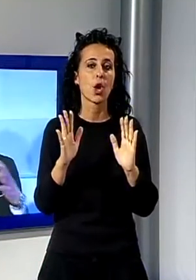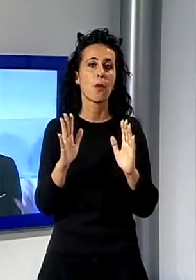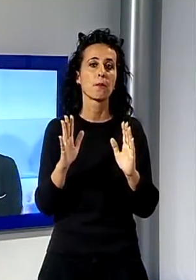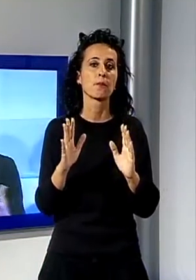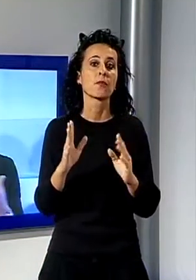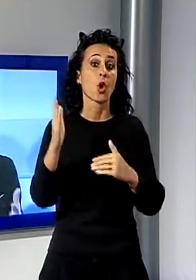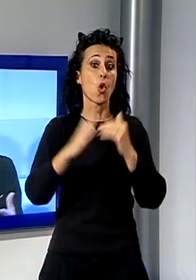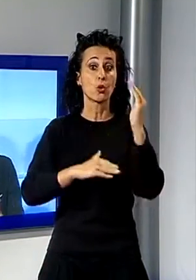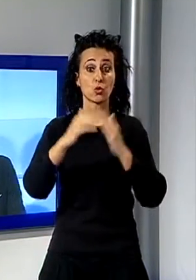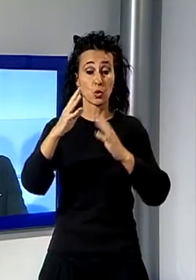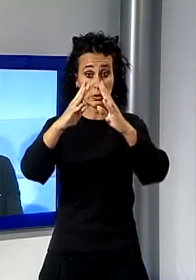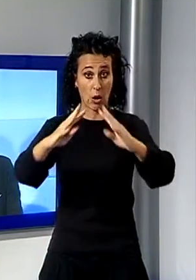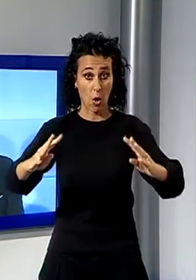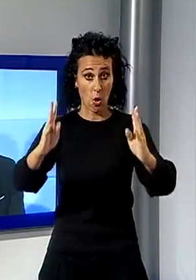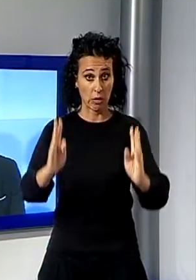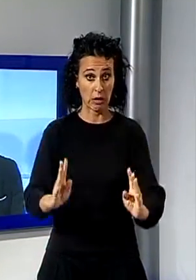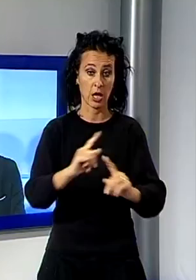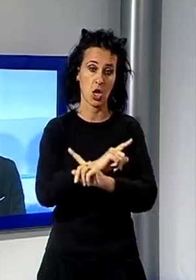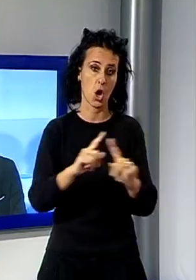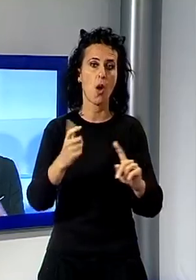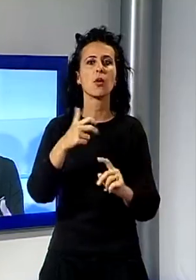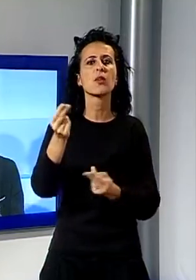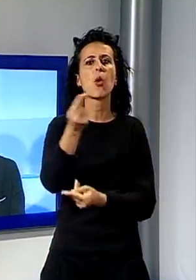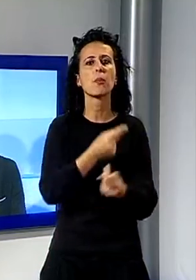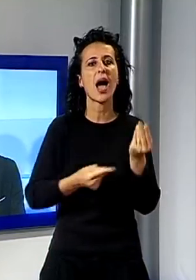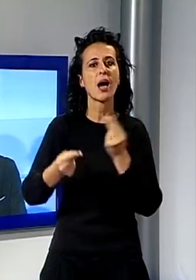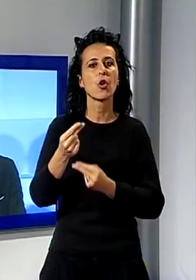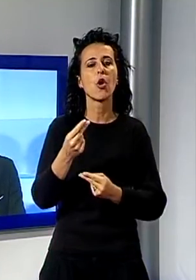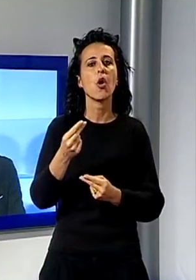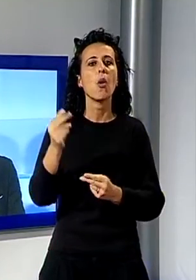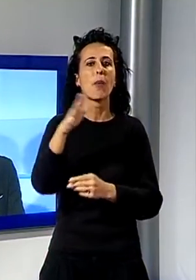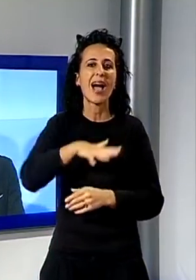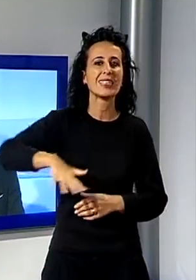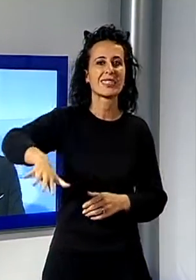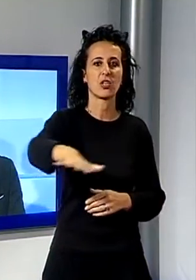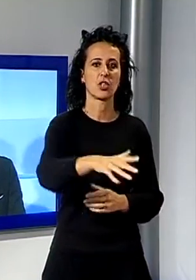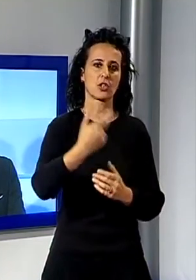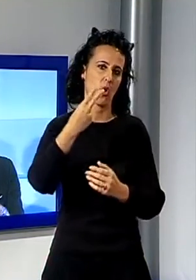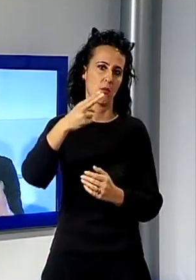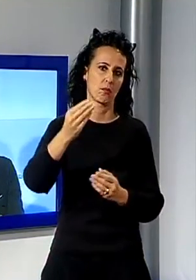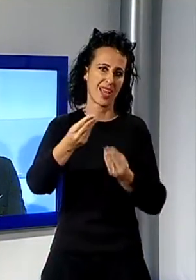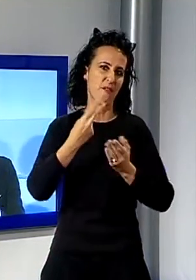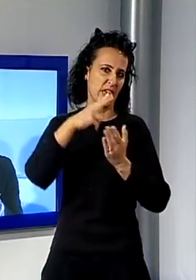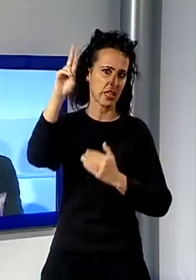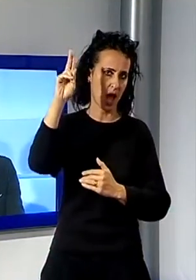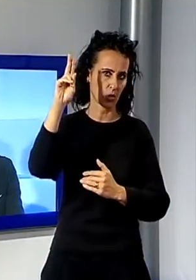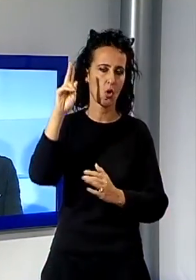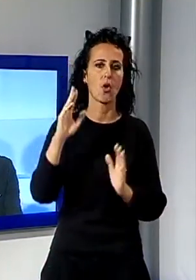costruzioni perché il piano di indirizzo territoriale della regione, che ha anche valenza di piano paesaggistico, non ce lo consente, quindi eventualmente di strutture si